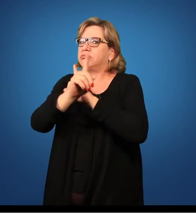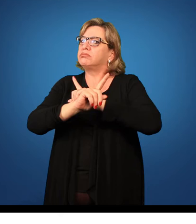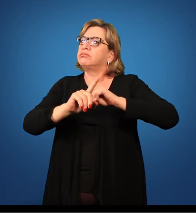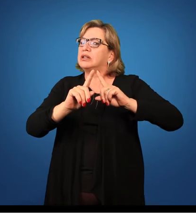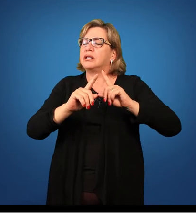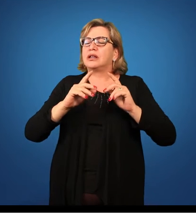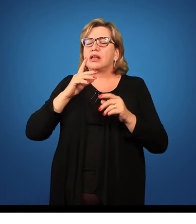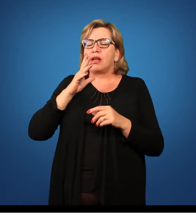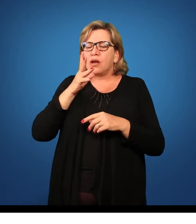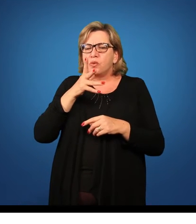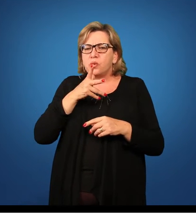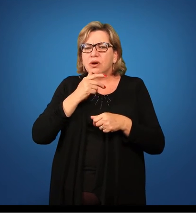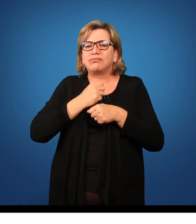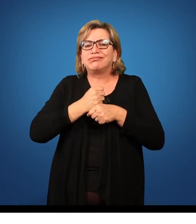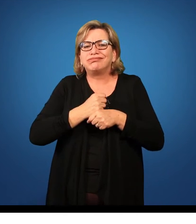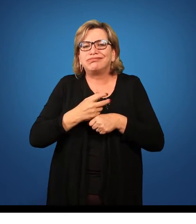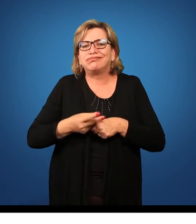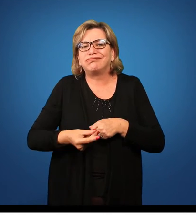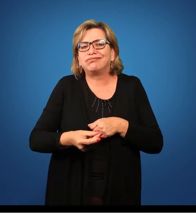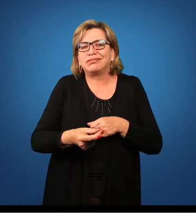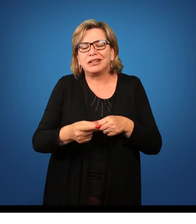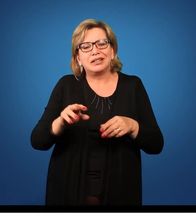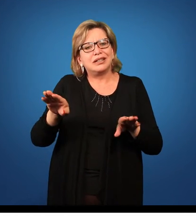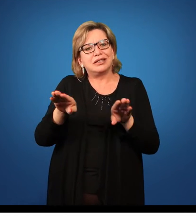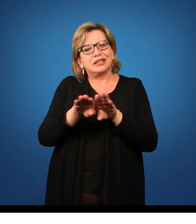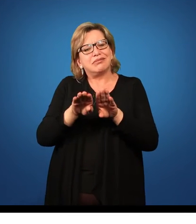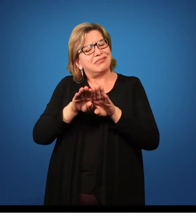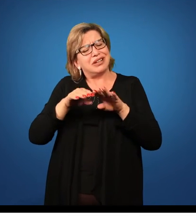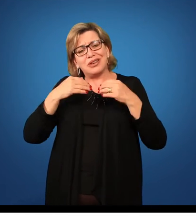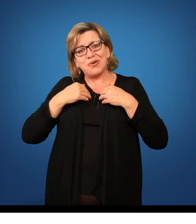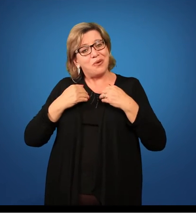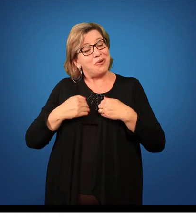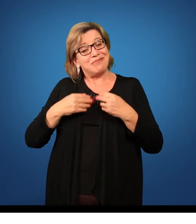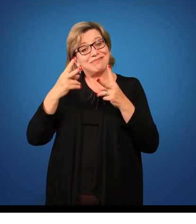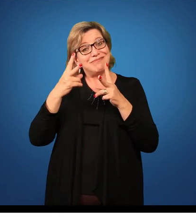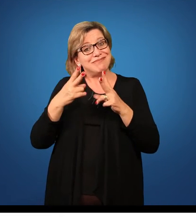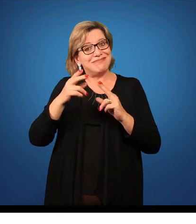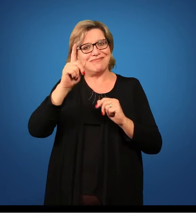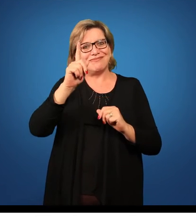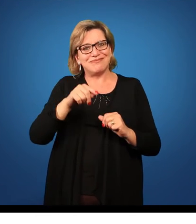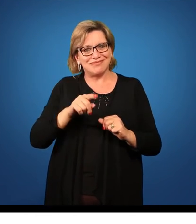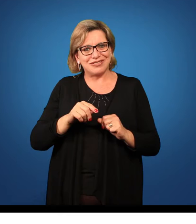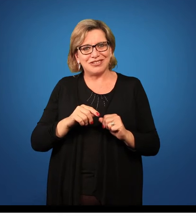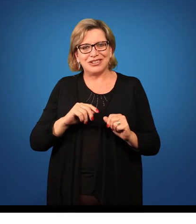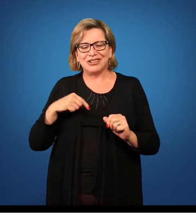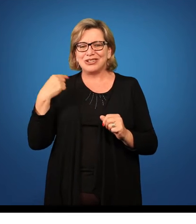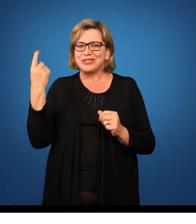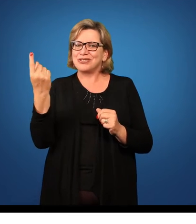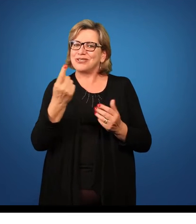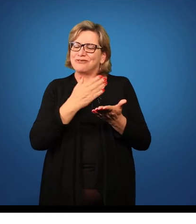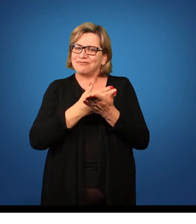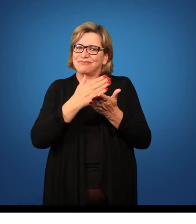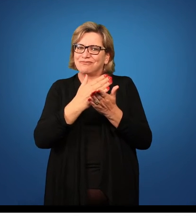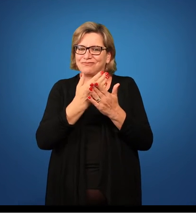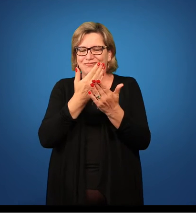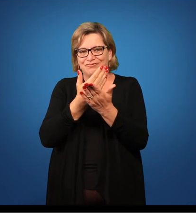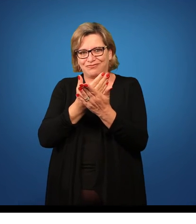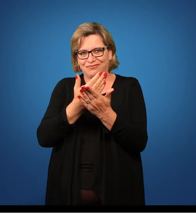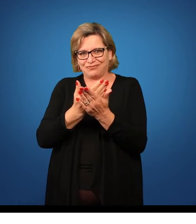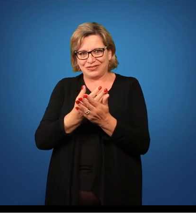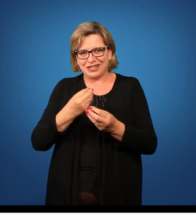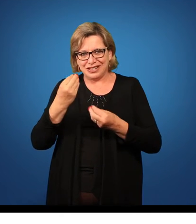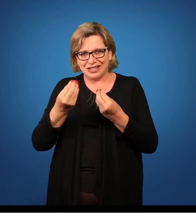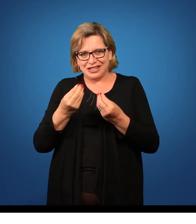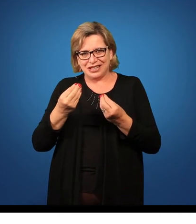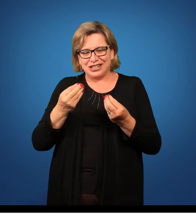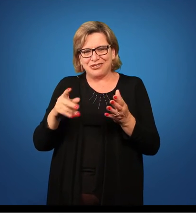isso leva anos e da mesma forma acontece com o nosso corpo. Ao entrarmos numa escola, que seria a nossa